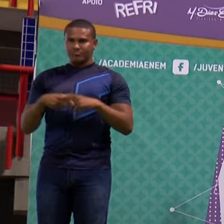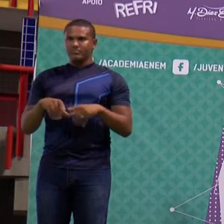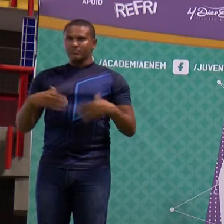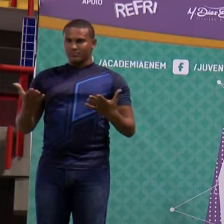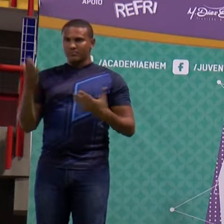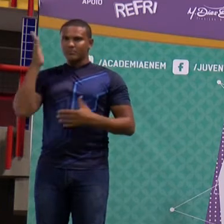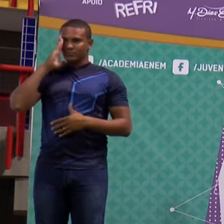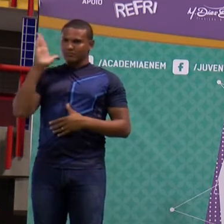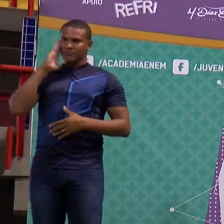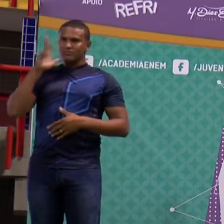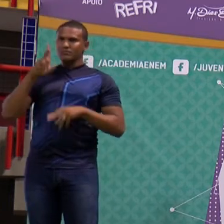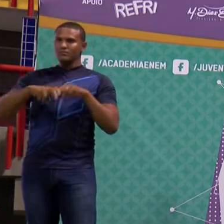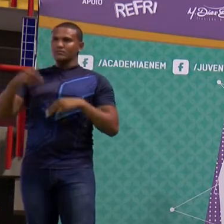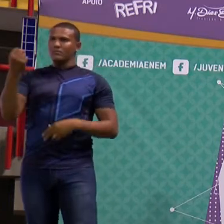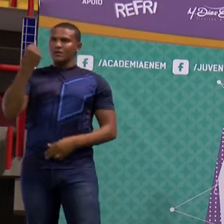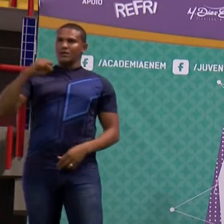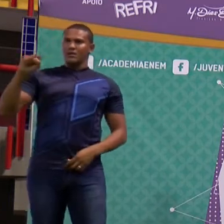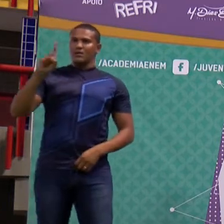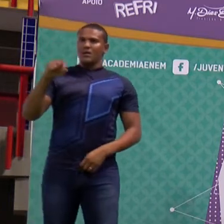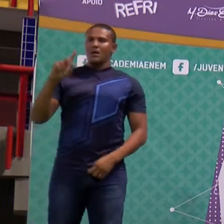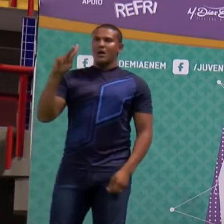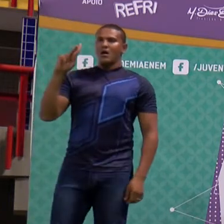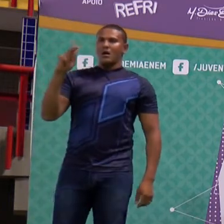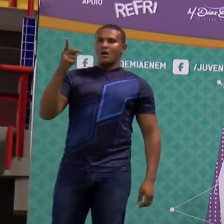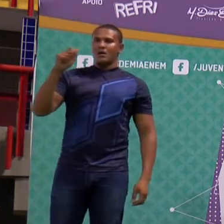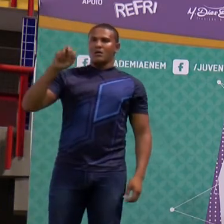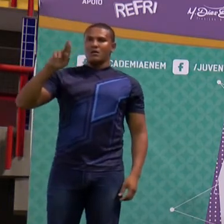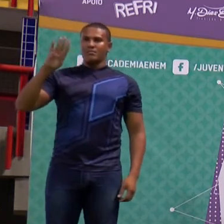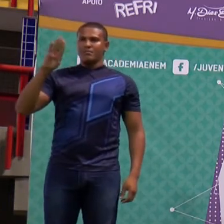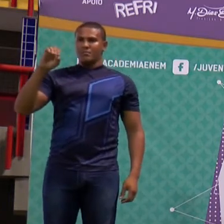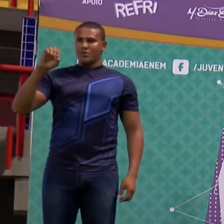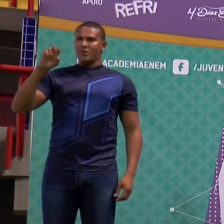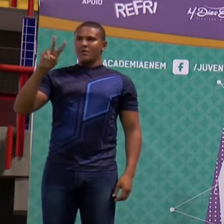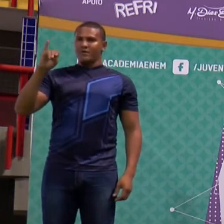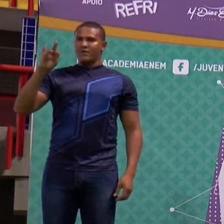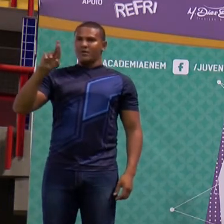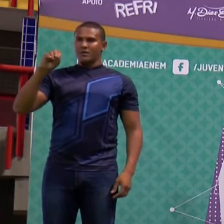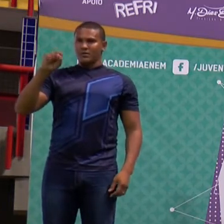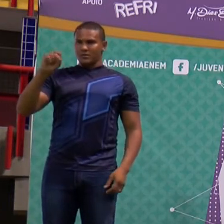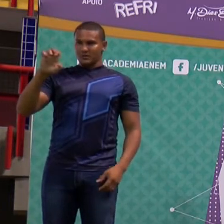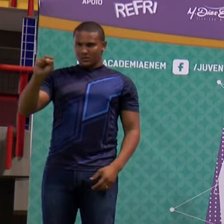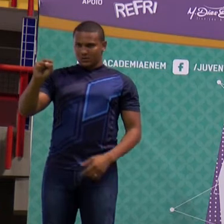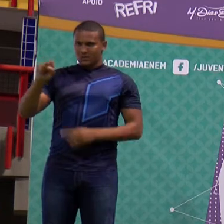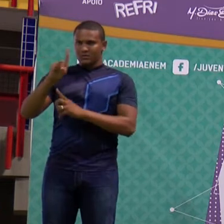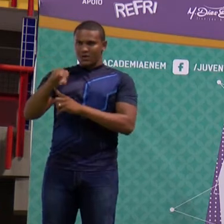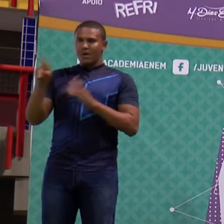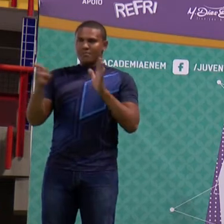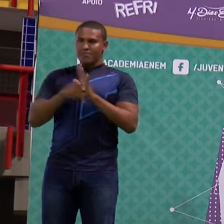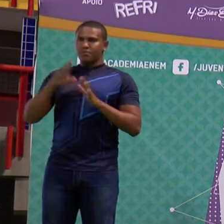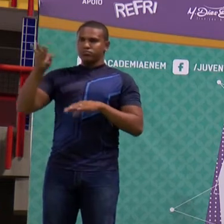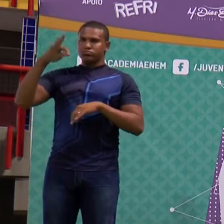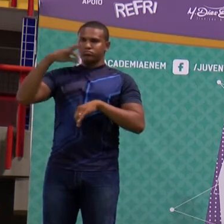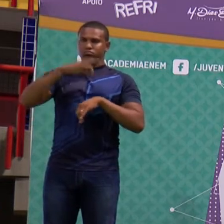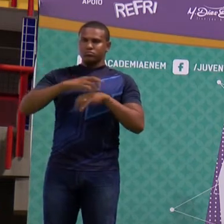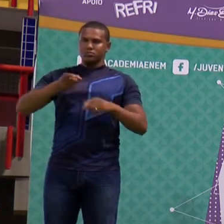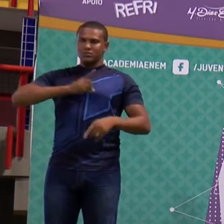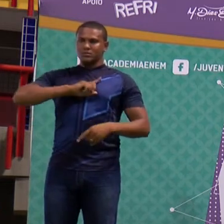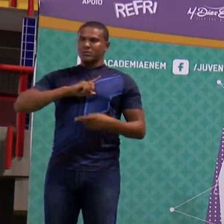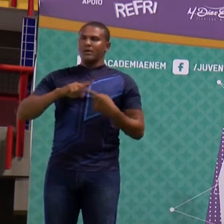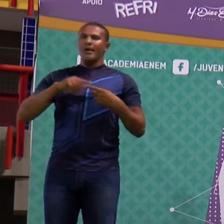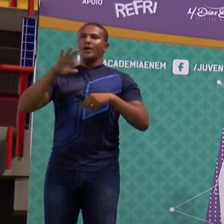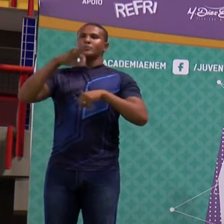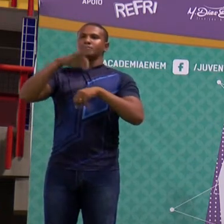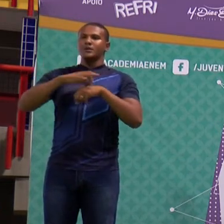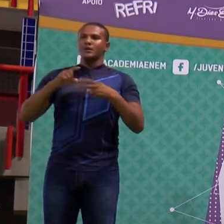combate ao mosquito, as chamadas arboviroses, que são as doenças transmitidas para o mosquito. Conta aí, dengue,